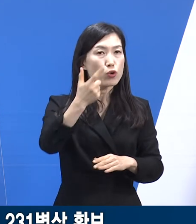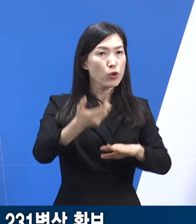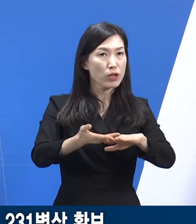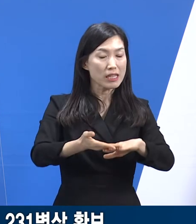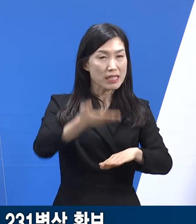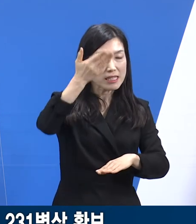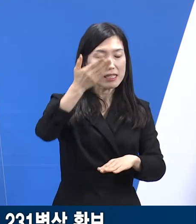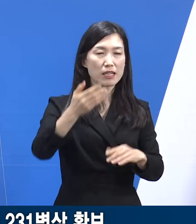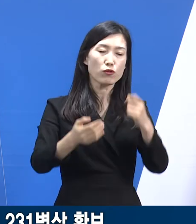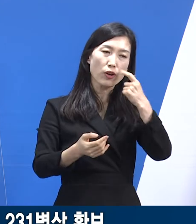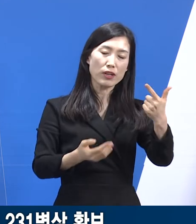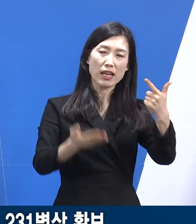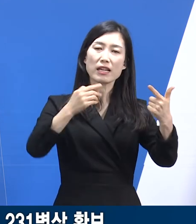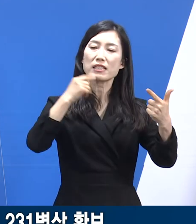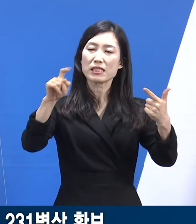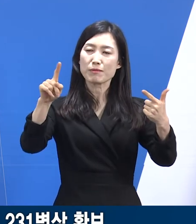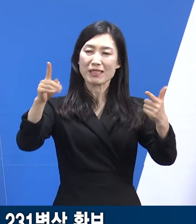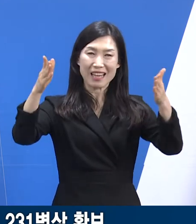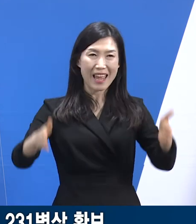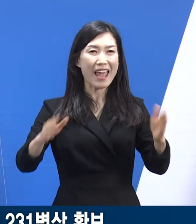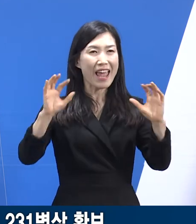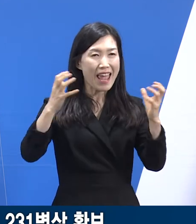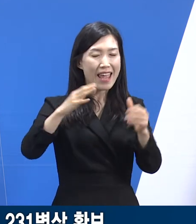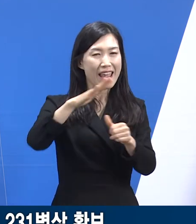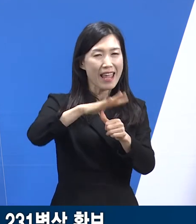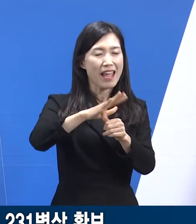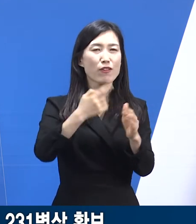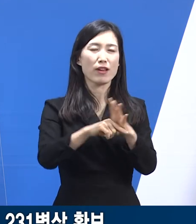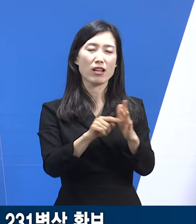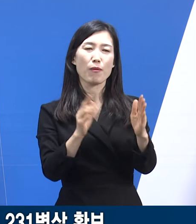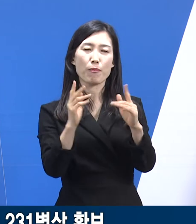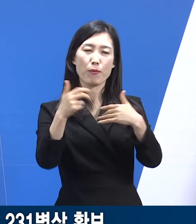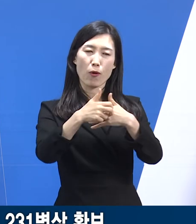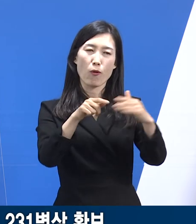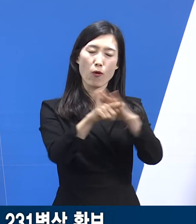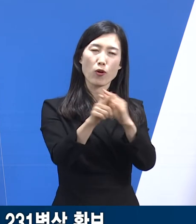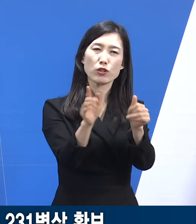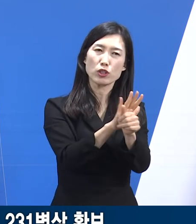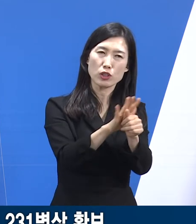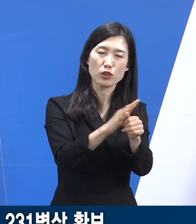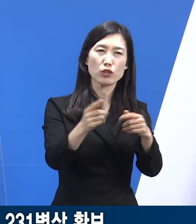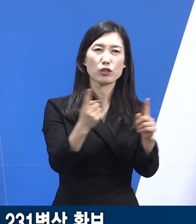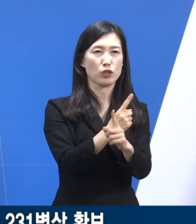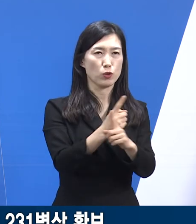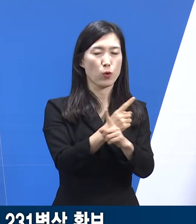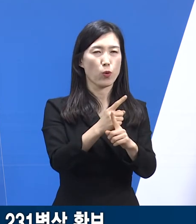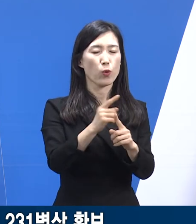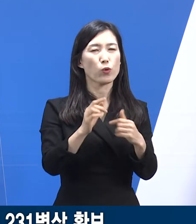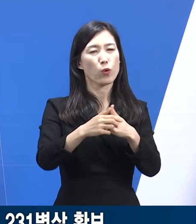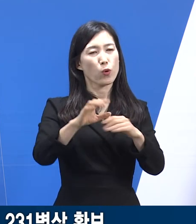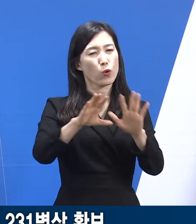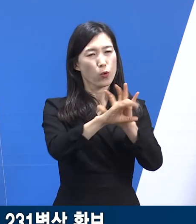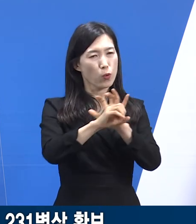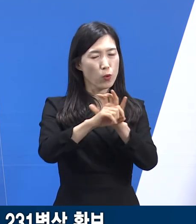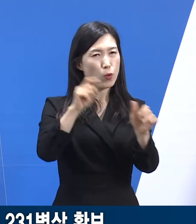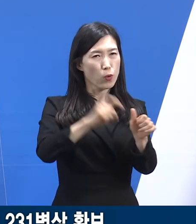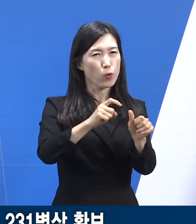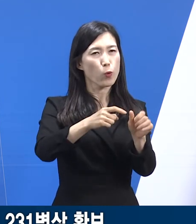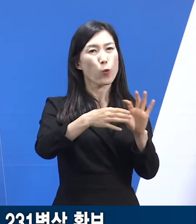11세 이하 소아 환자를 위하여 대면 진료 및 입원치료를 중심으로 운영하는 코로나19 소아특가